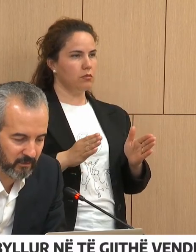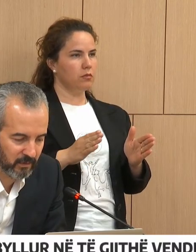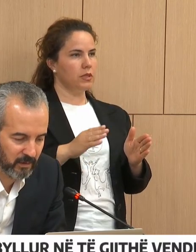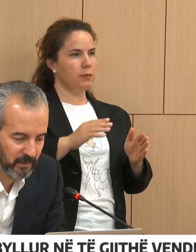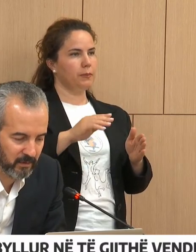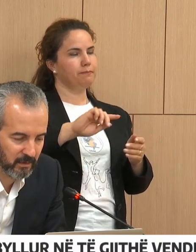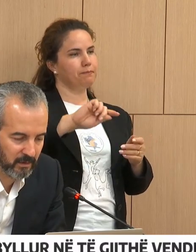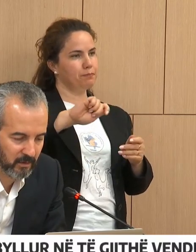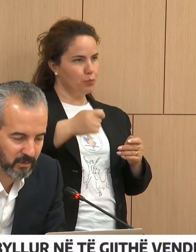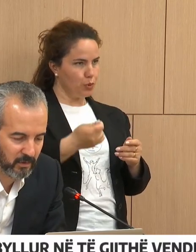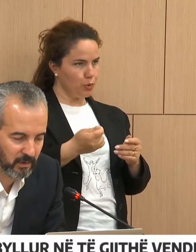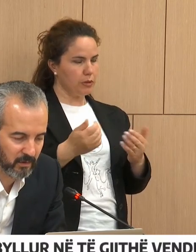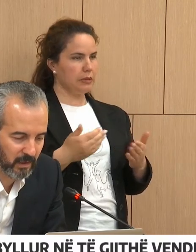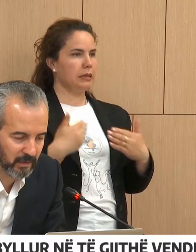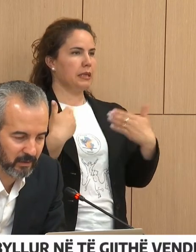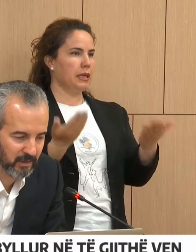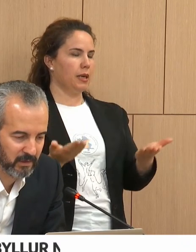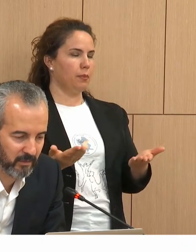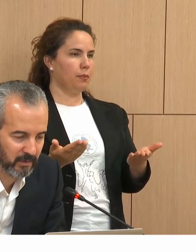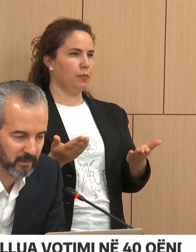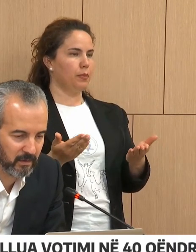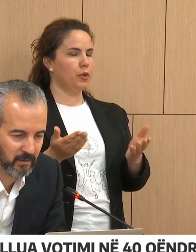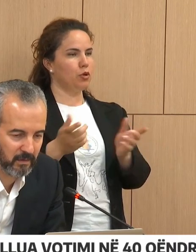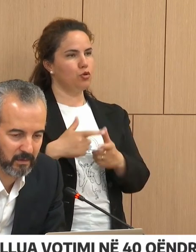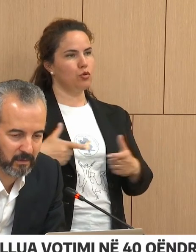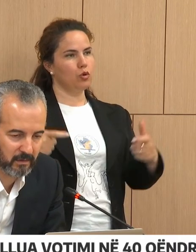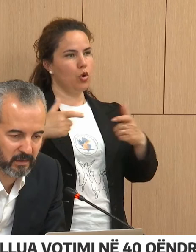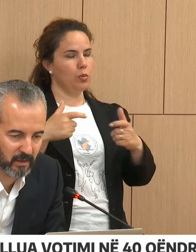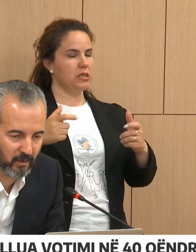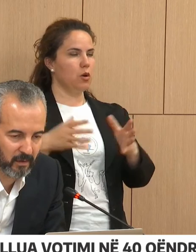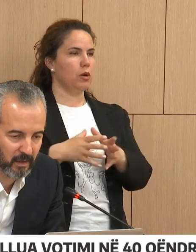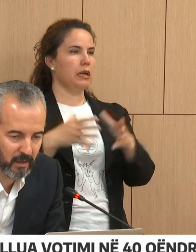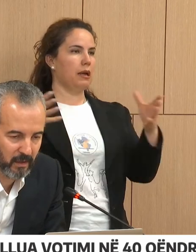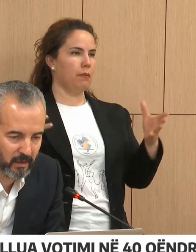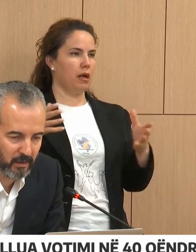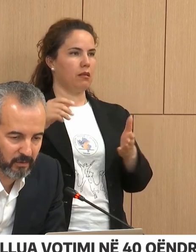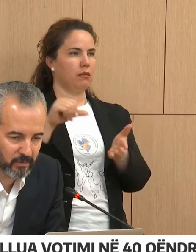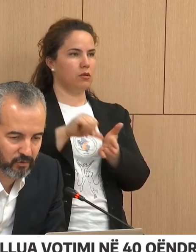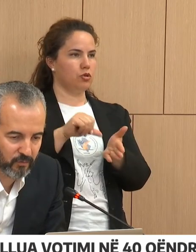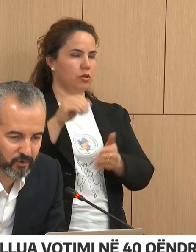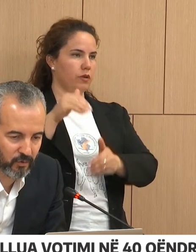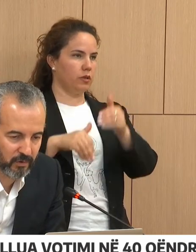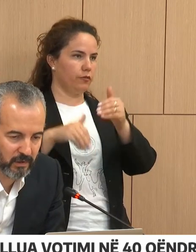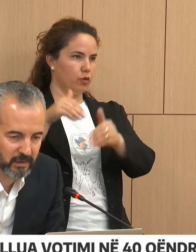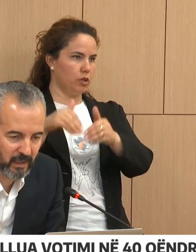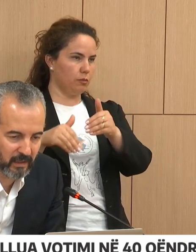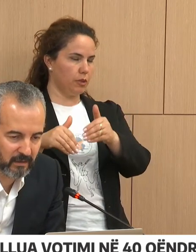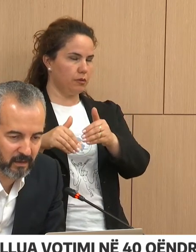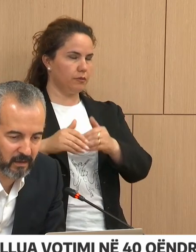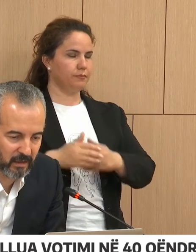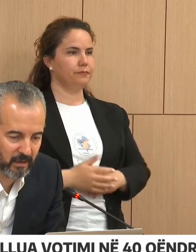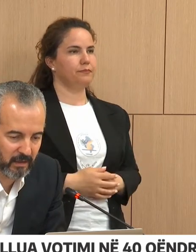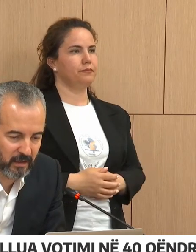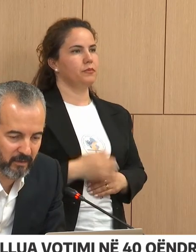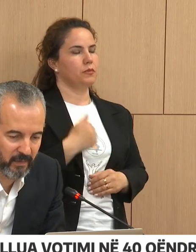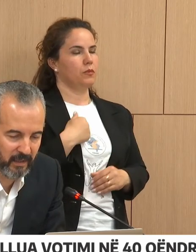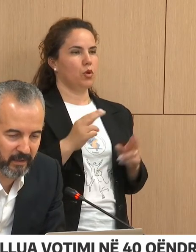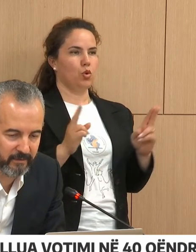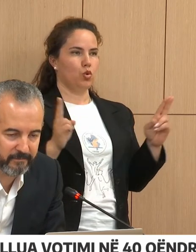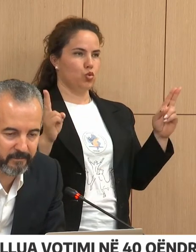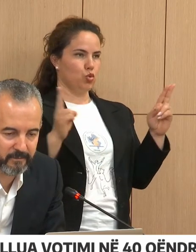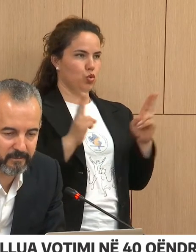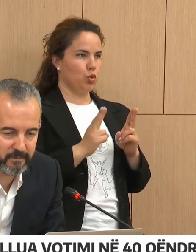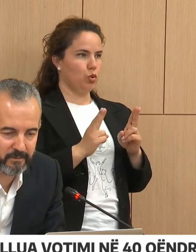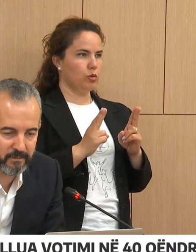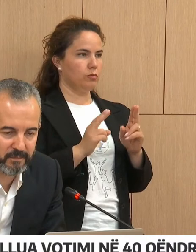akqenëra të votimit në komisione zonal të administrimit zjedhore. Shumë shku pisa të dhona në duje